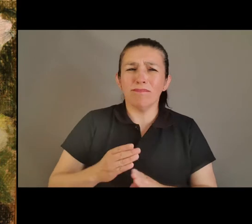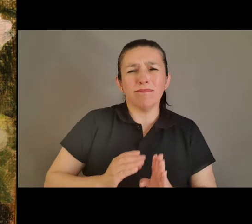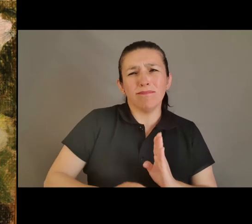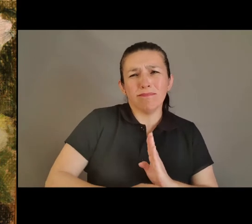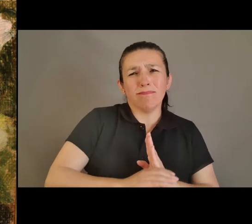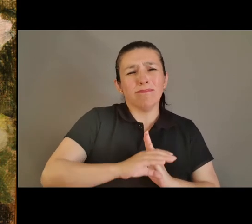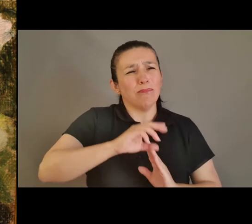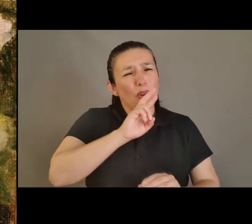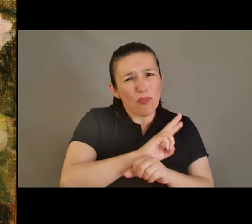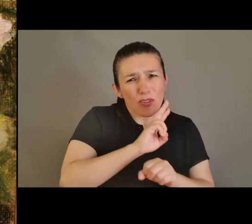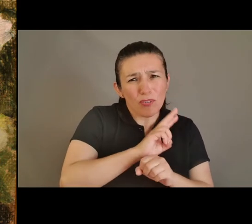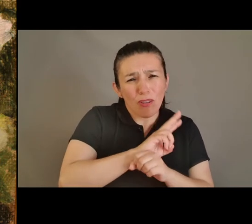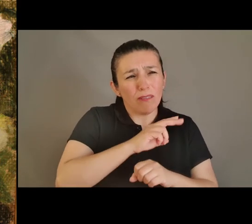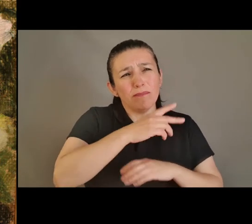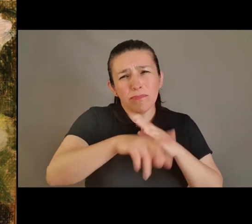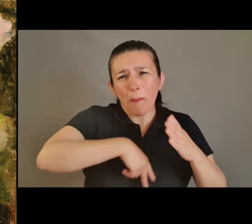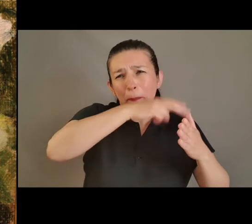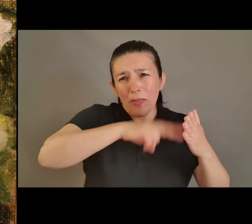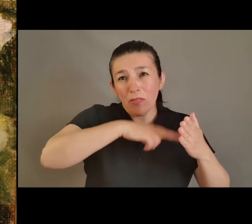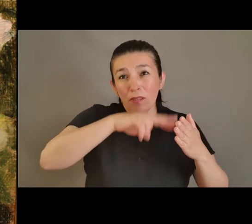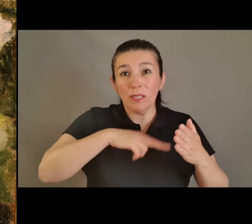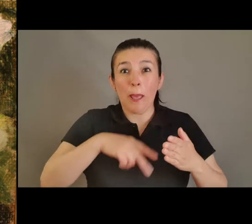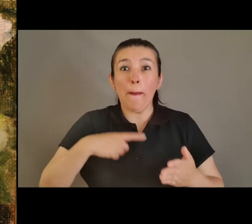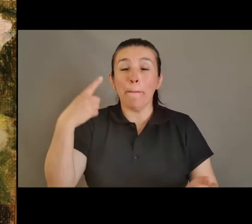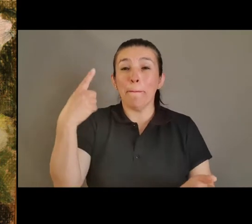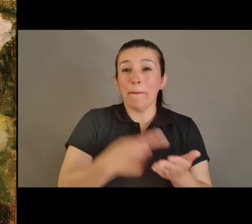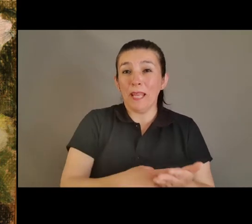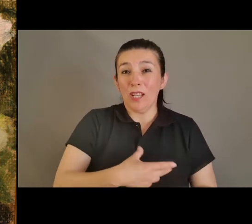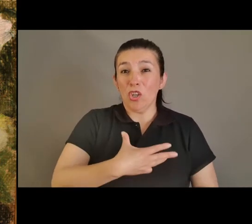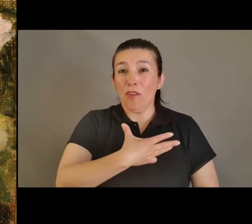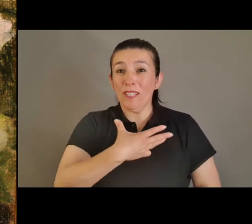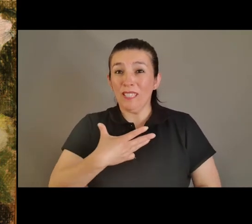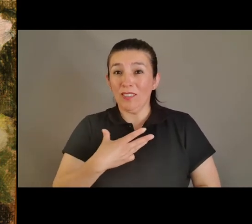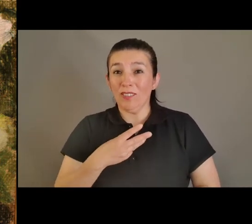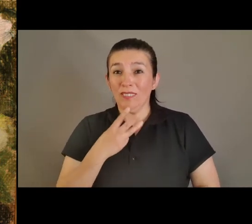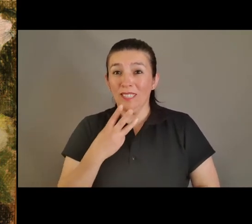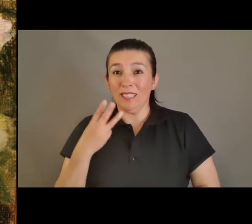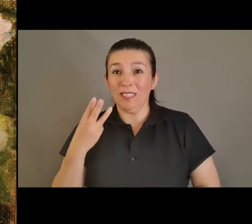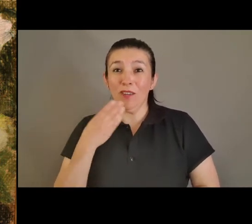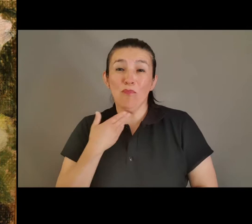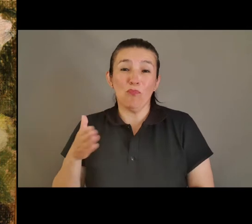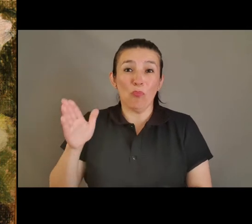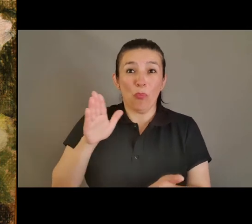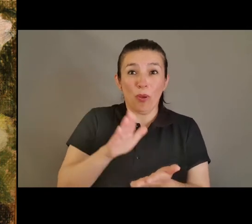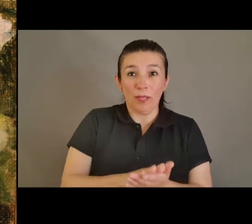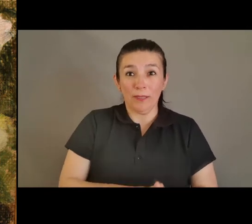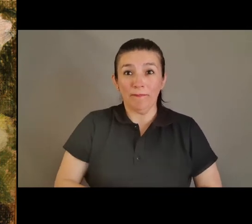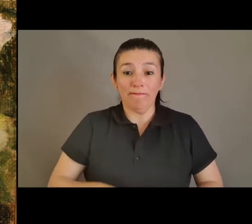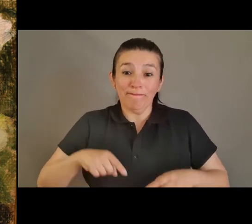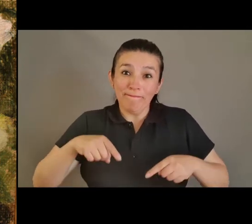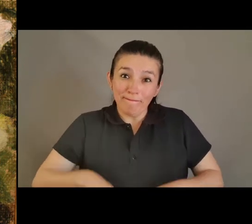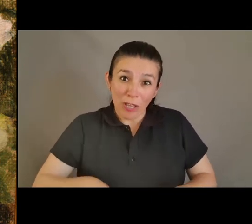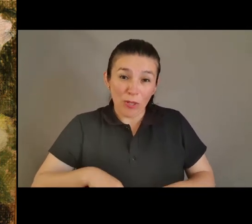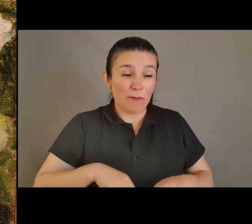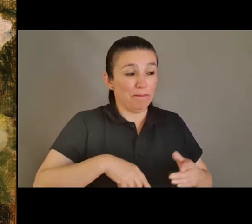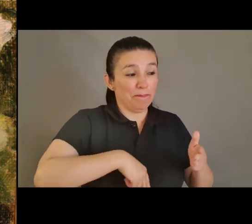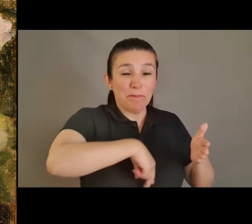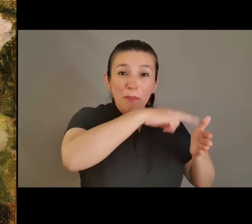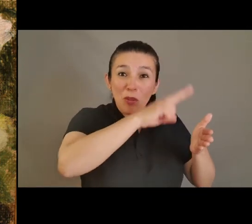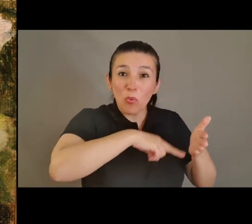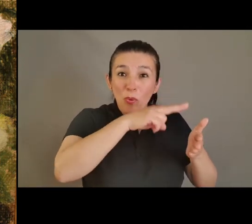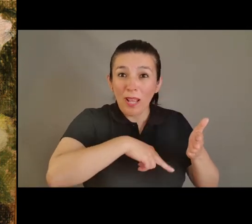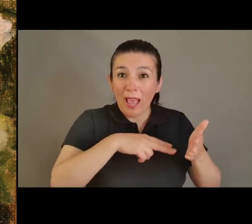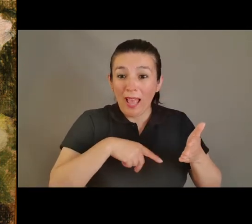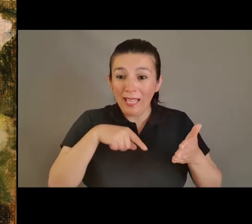carrera como artista y profesor, fallece en el año 1933. La pintura Rosas Blancas